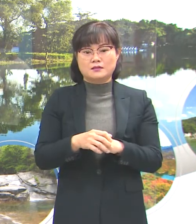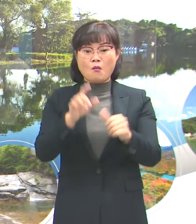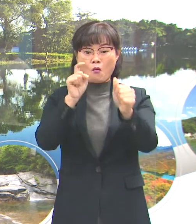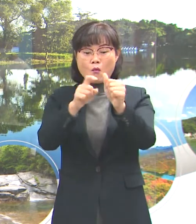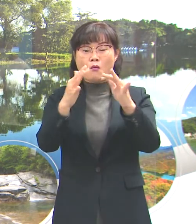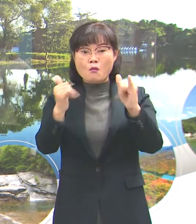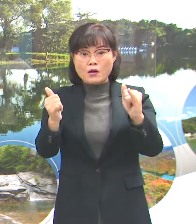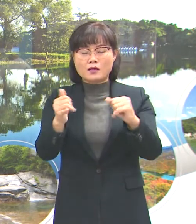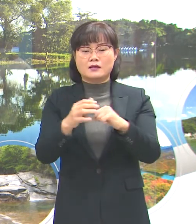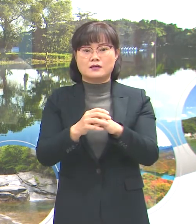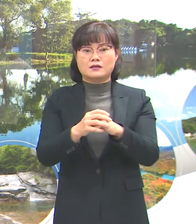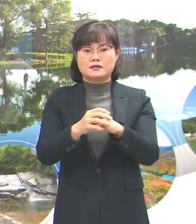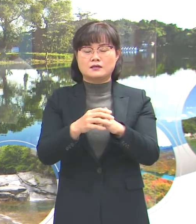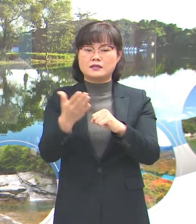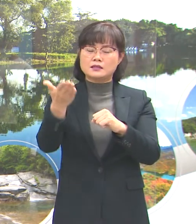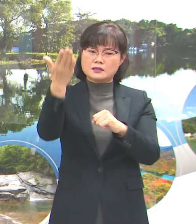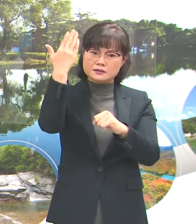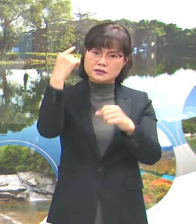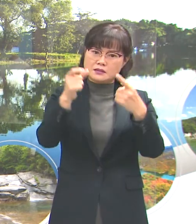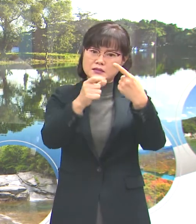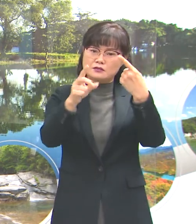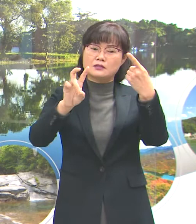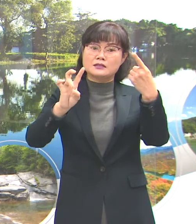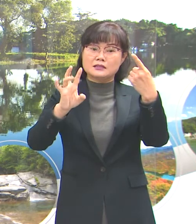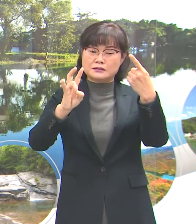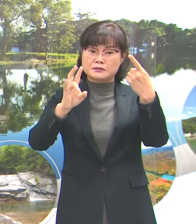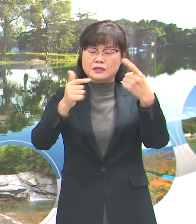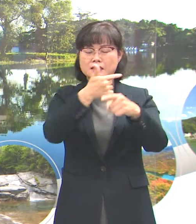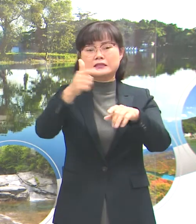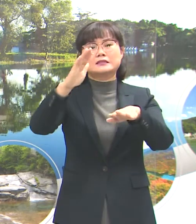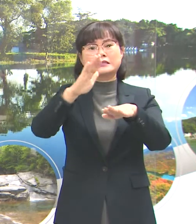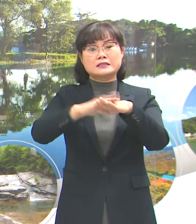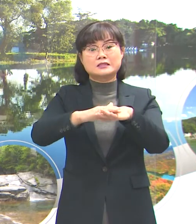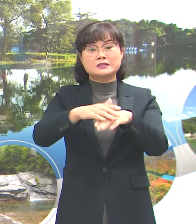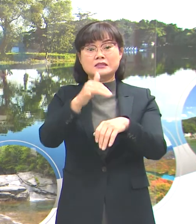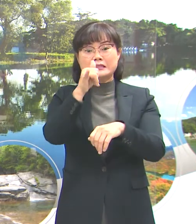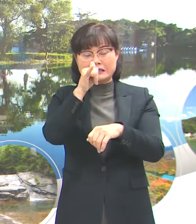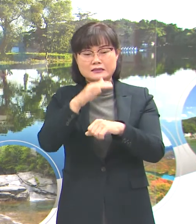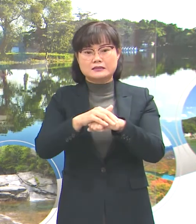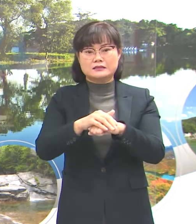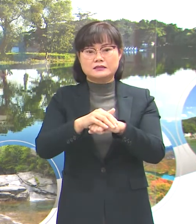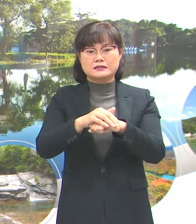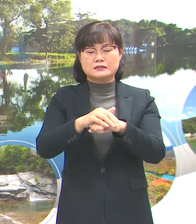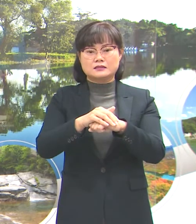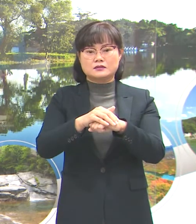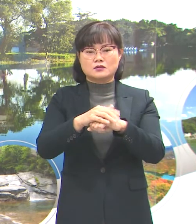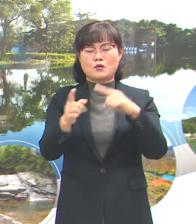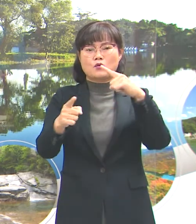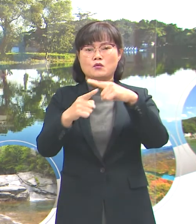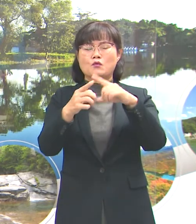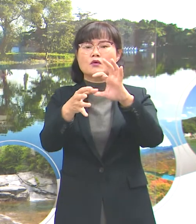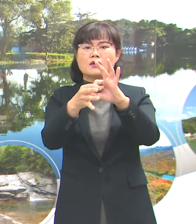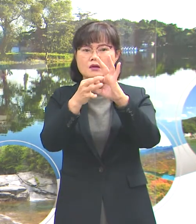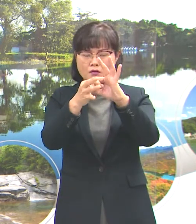확진자도 지난 1월 24일 대전시에 거주하는 선교회 관련